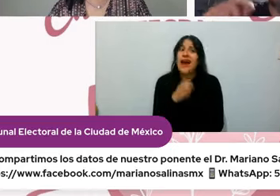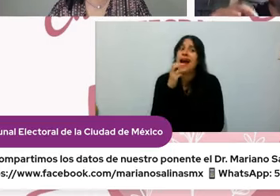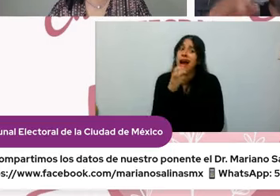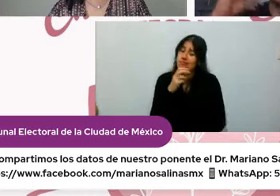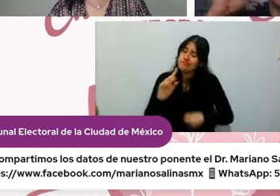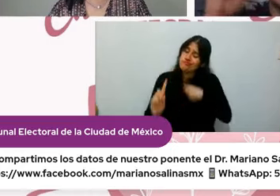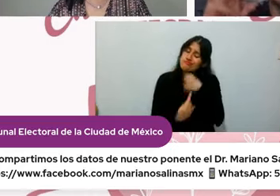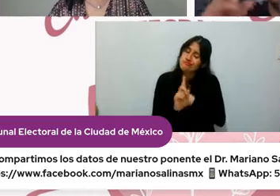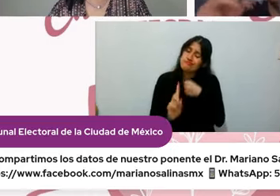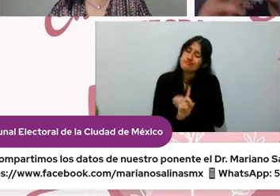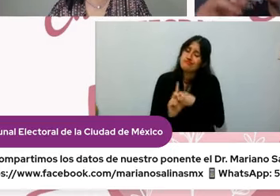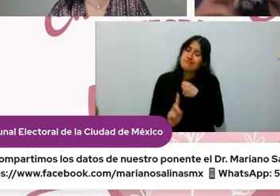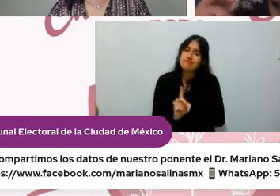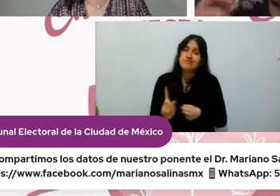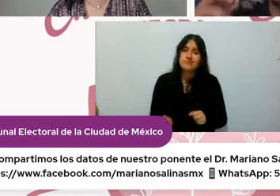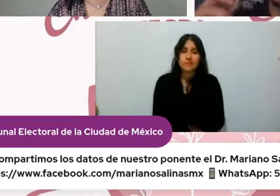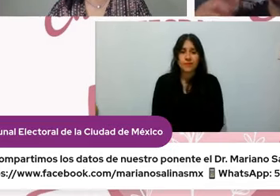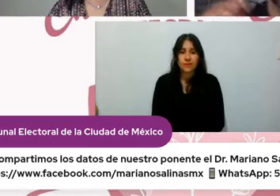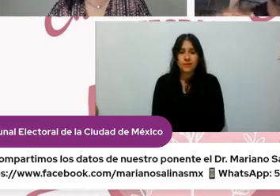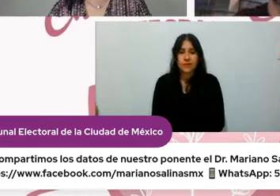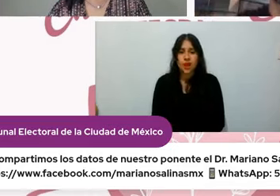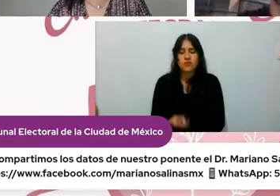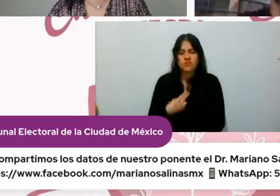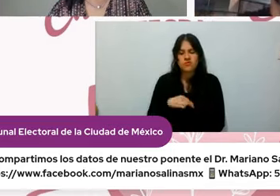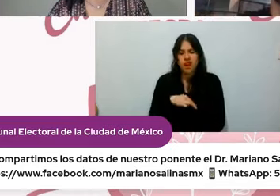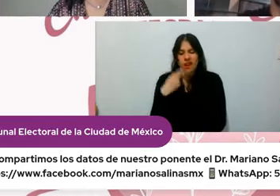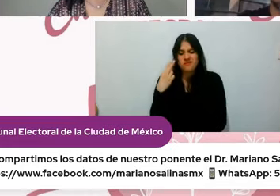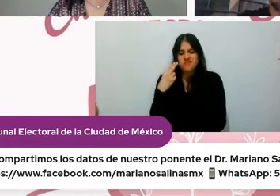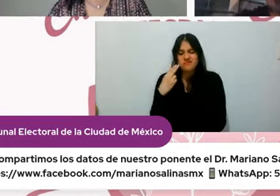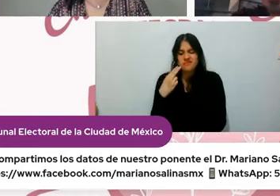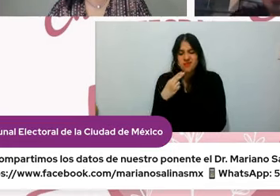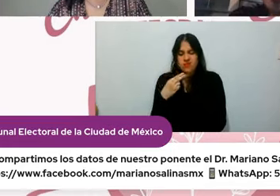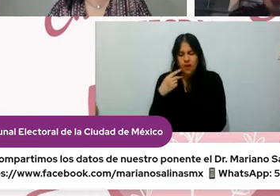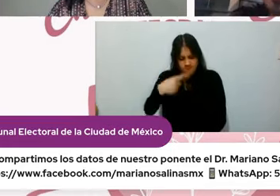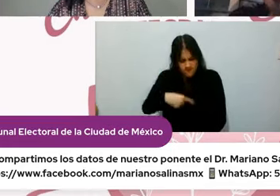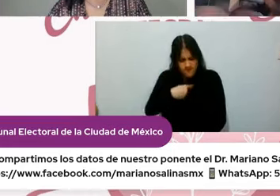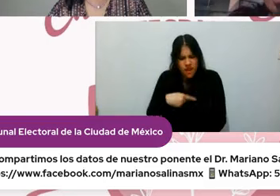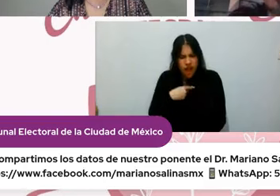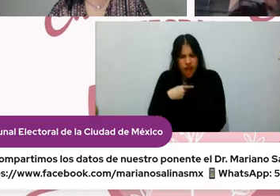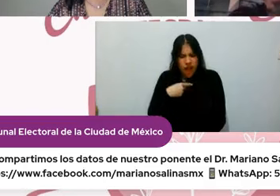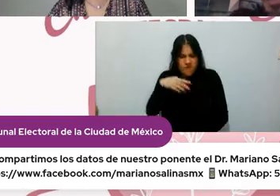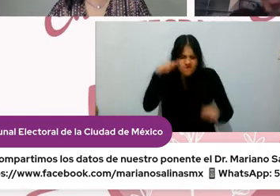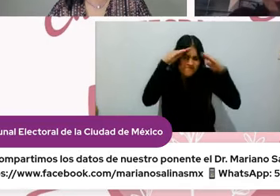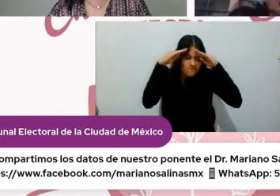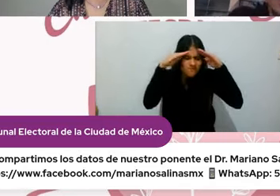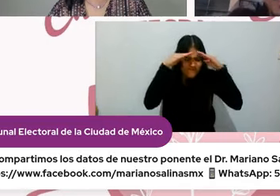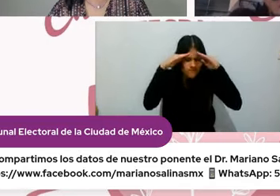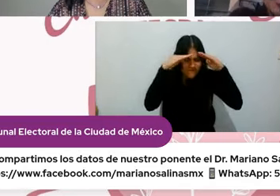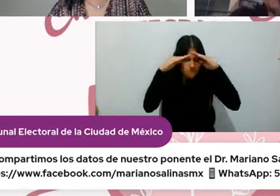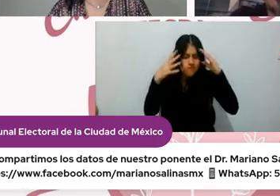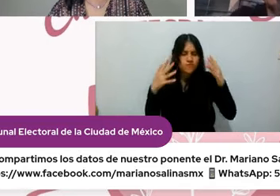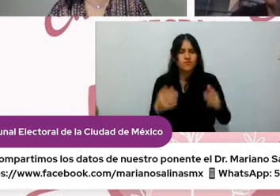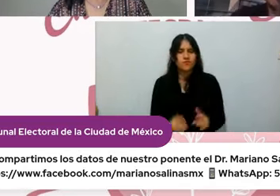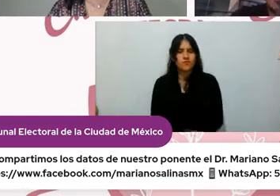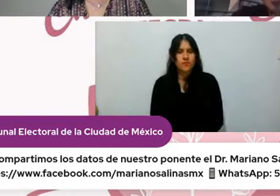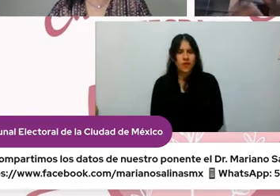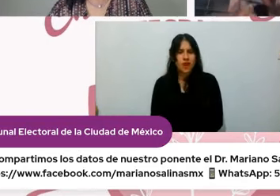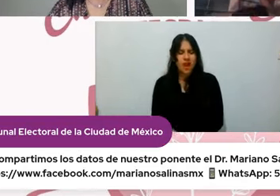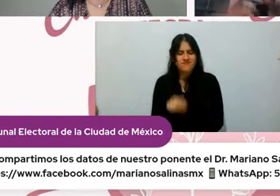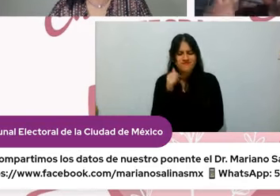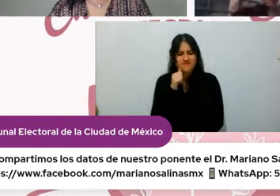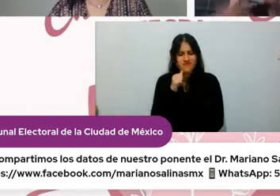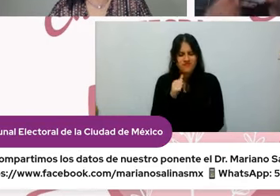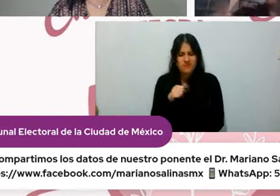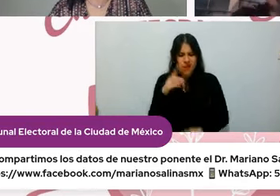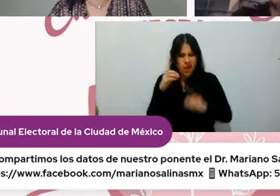uno que cuestionarse muchísimo más en torno a ese tipo de cosas y es empezar por eso duden ¿no? o sea hay que